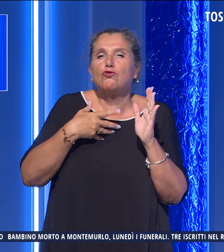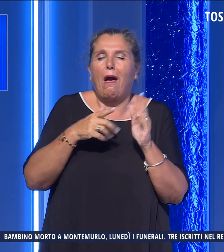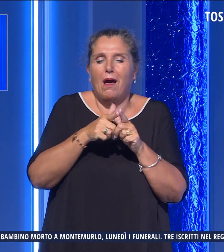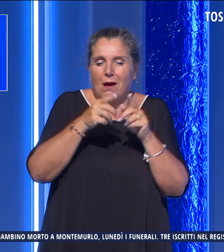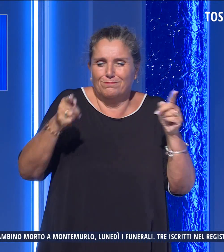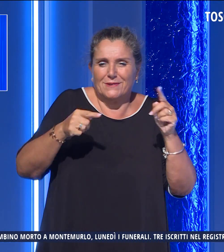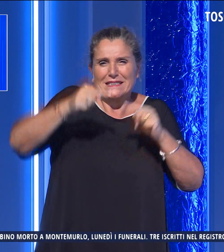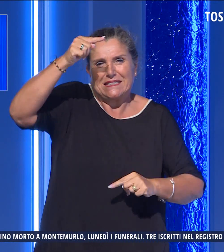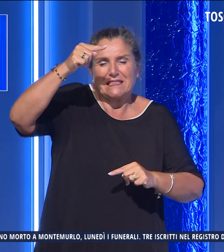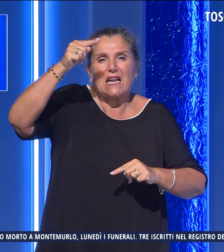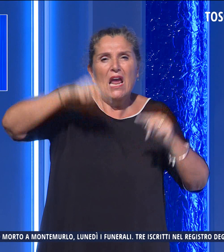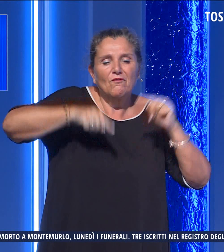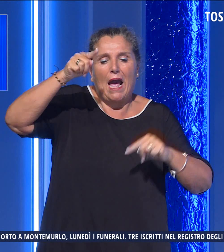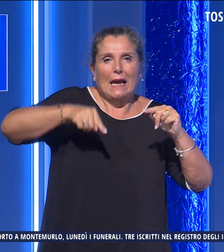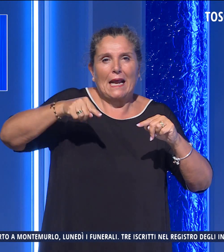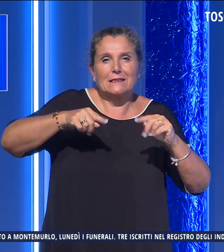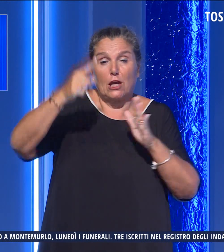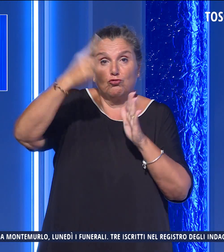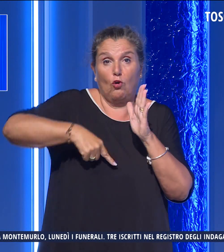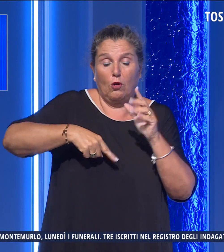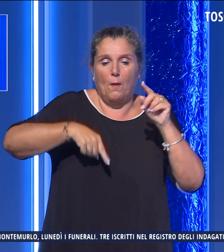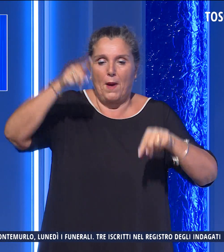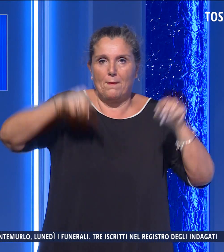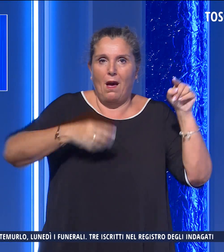'ampia escursione termica giornaliera.